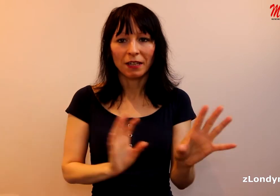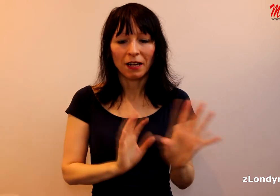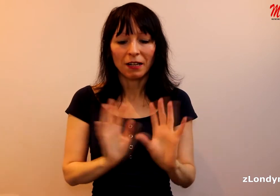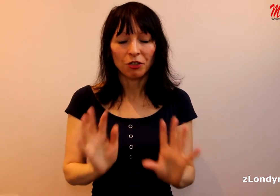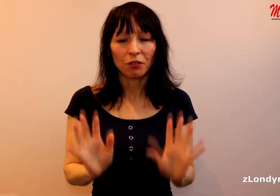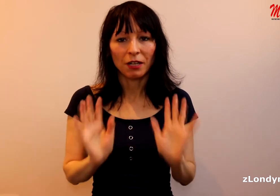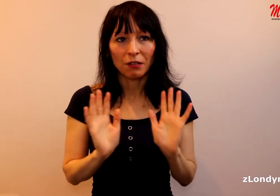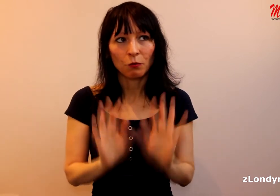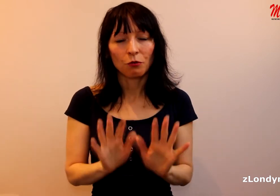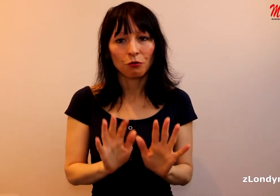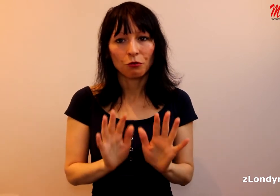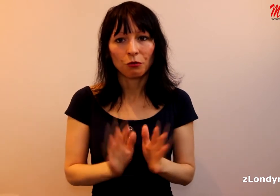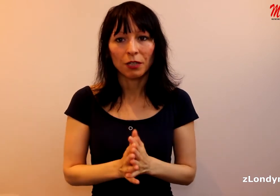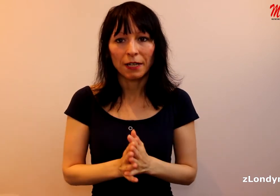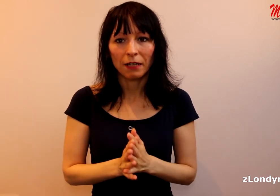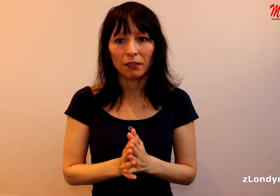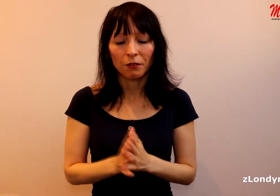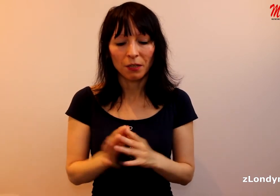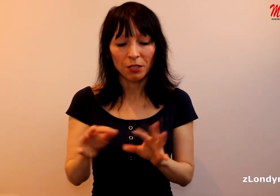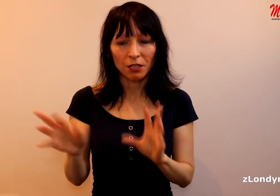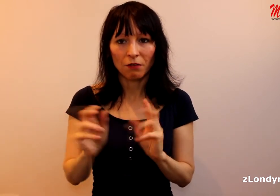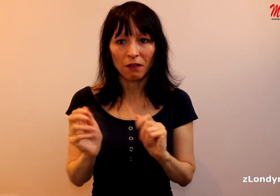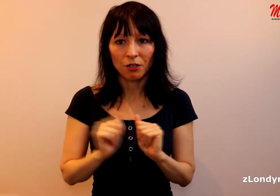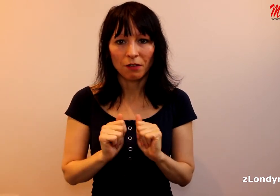kanály a všechno. já doporučuji teda takový ty přesměrovávače,